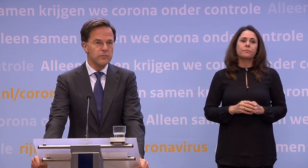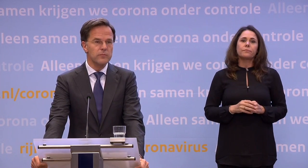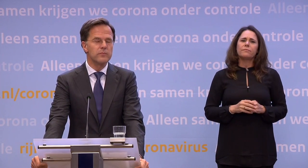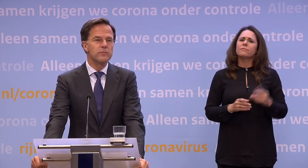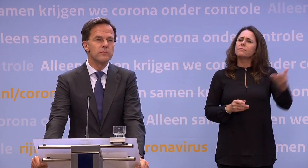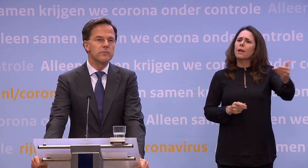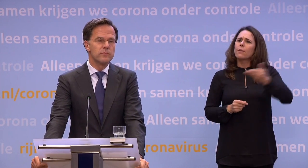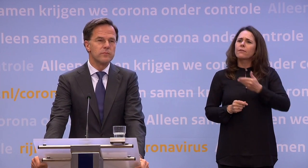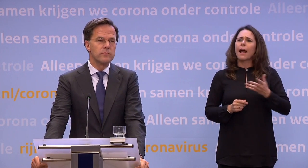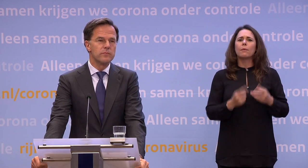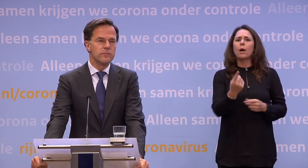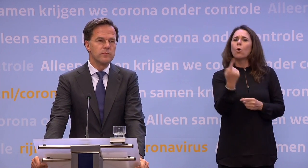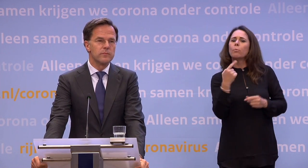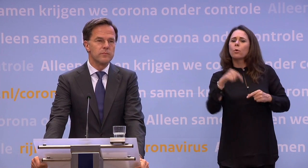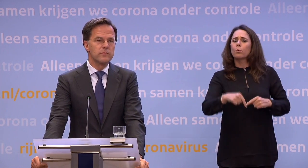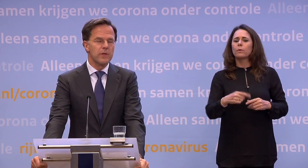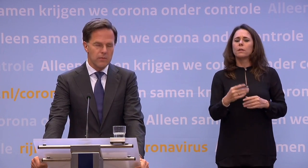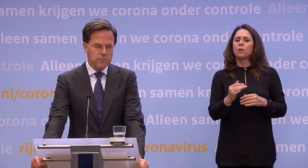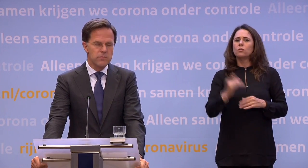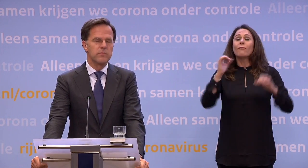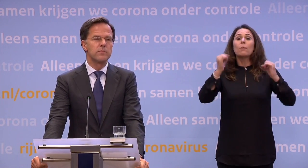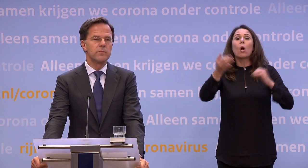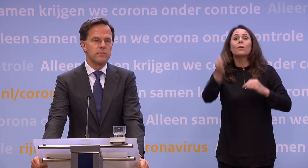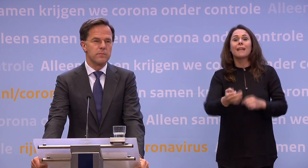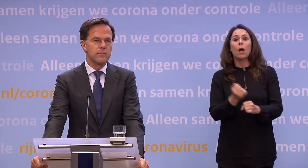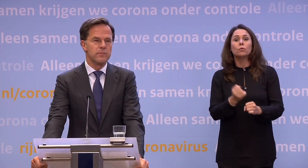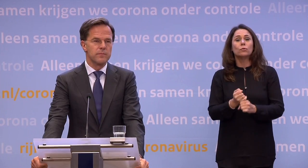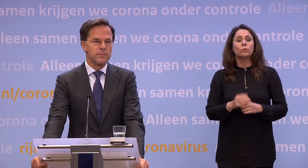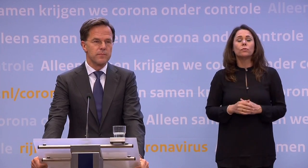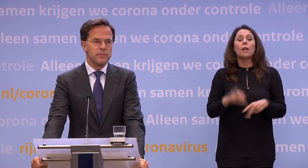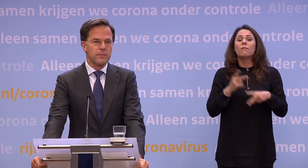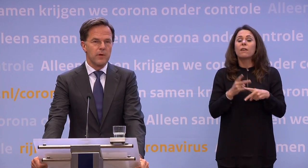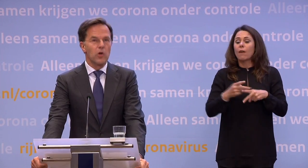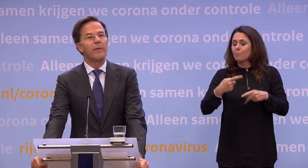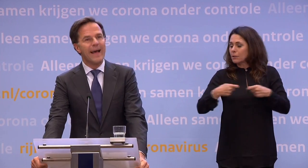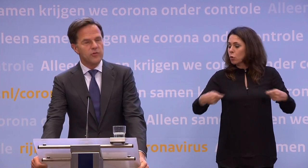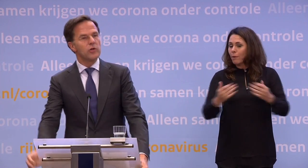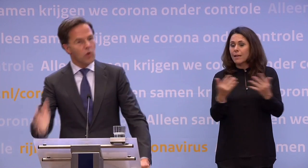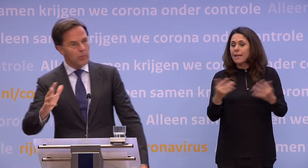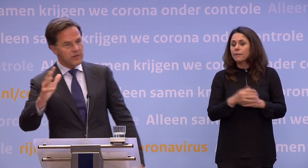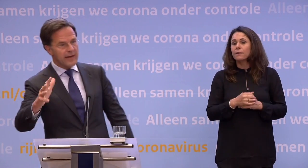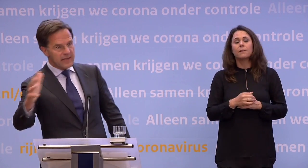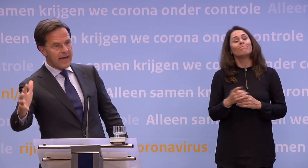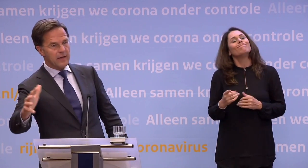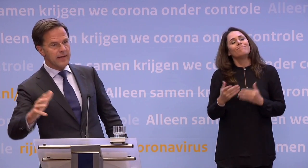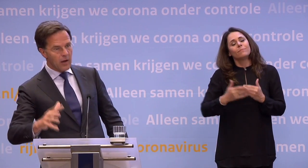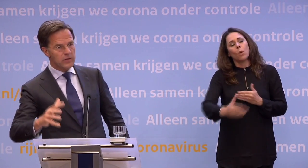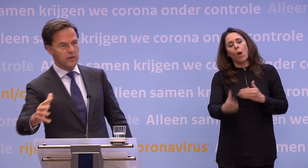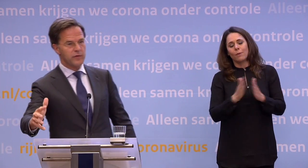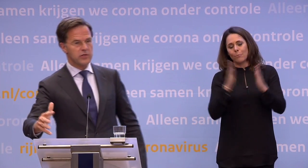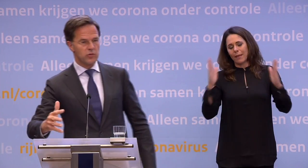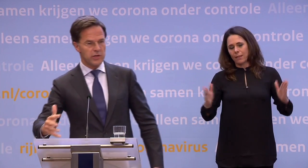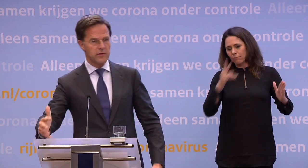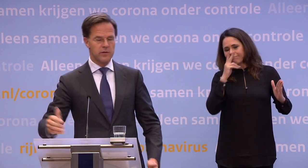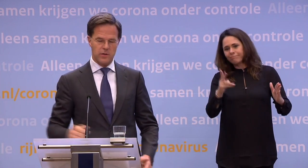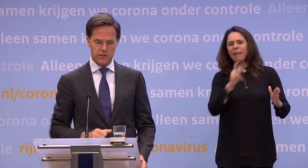oproep is tot nu toe ook altijd nog... ...werk zoveel mogelijk thuis. Wanneer verwacht u dat dat versoepeld kan worden? We gaan natuurlijk de komende tijd kijken naar al